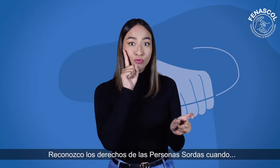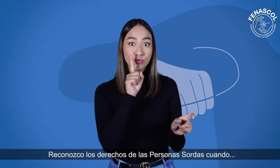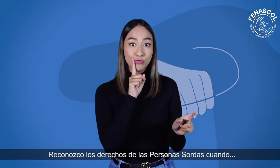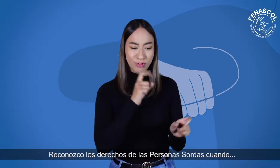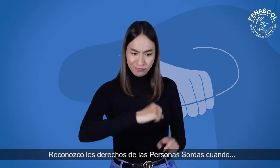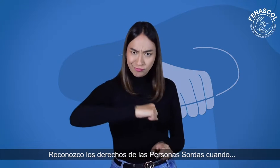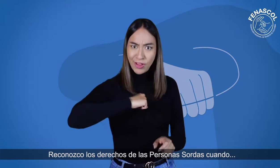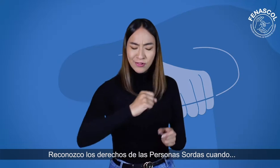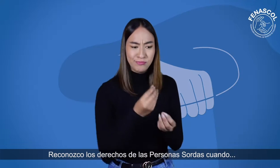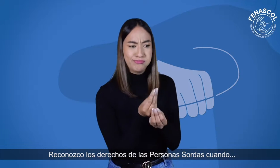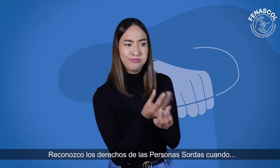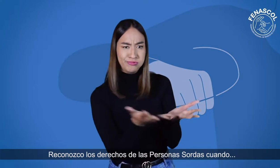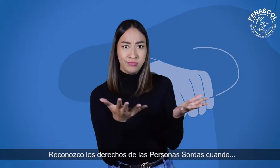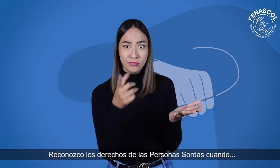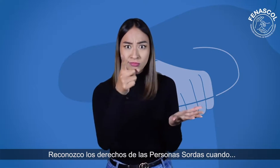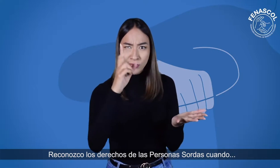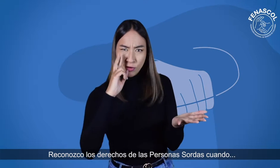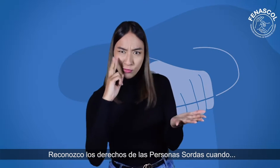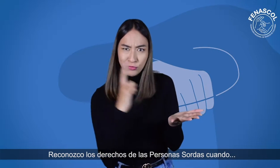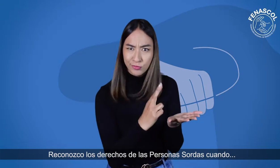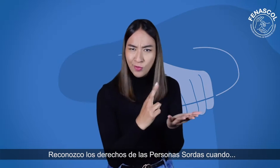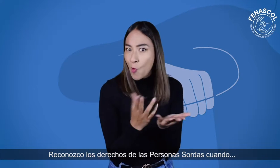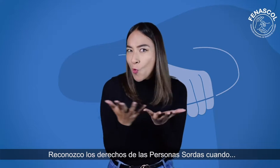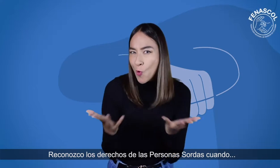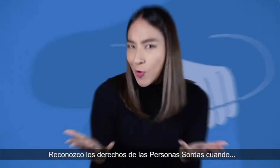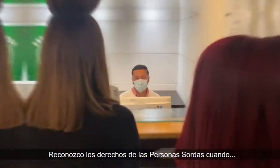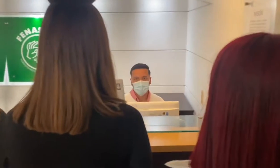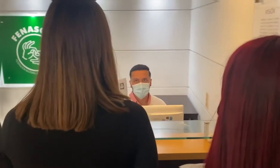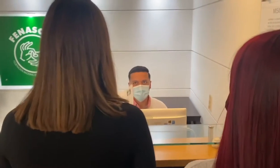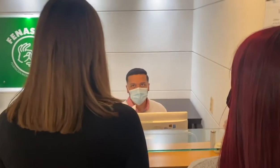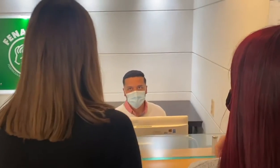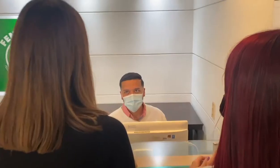¿Reconozco los derechos de las personas sordas cuando...?